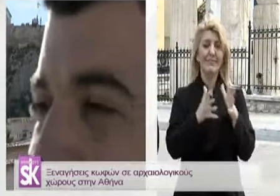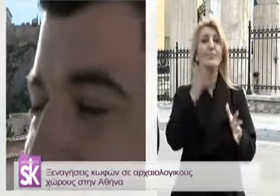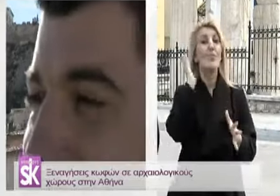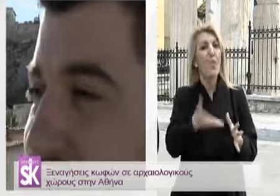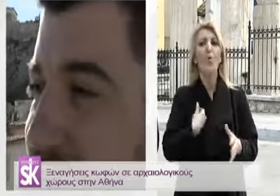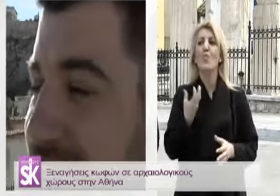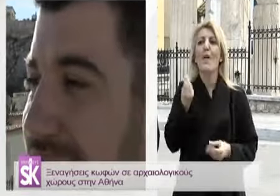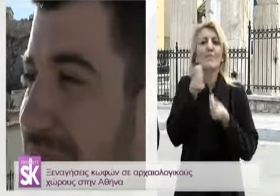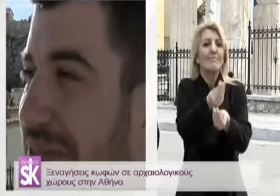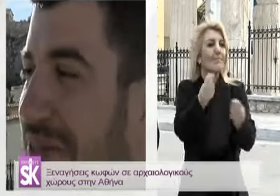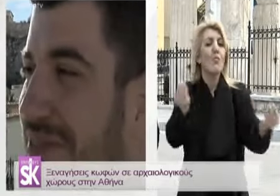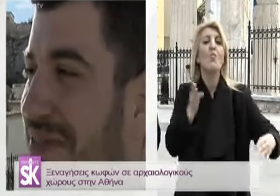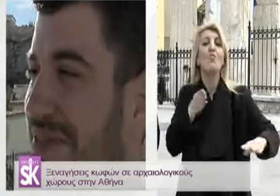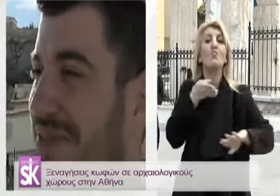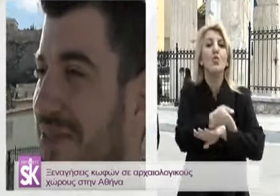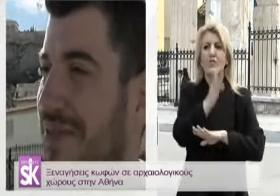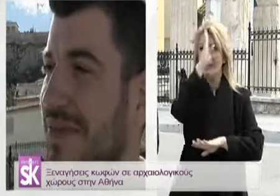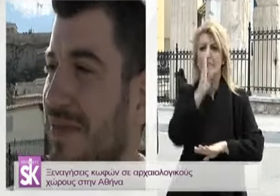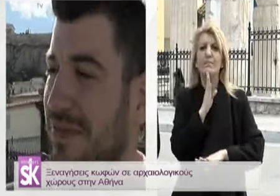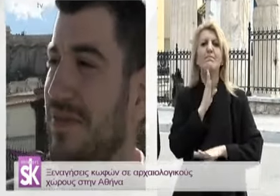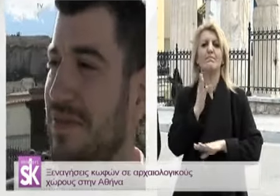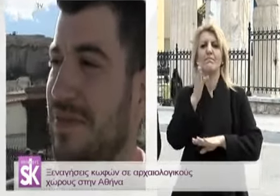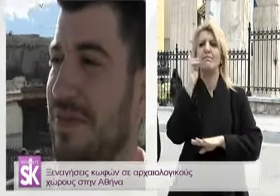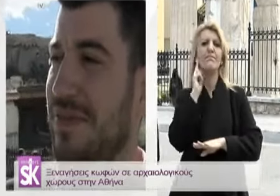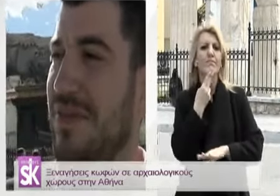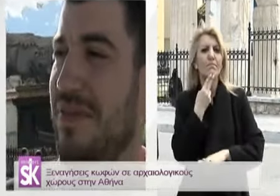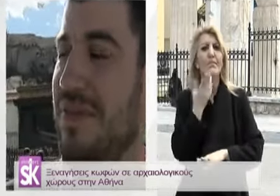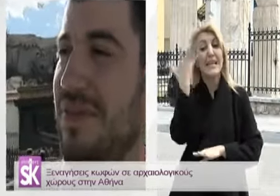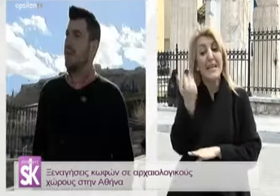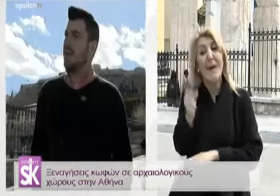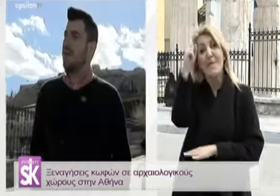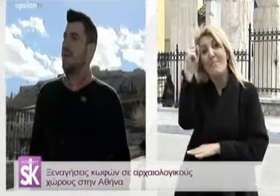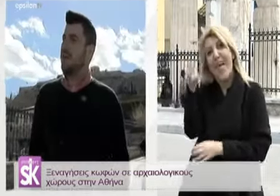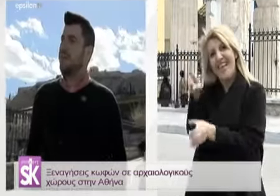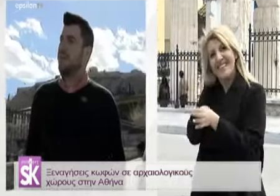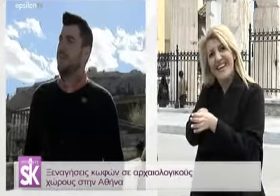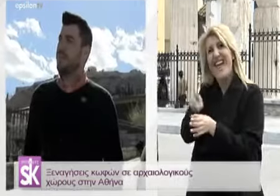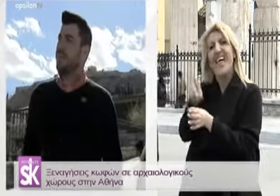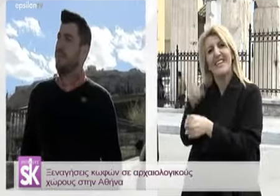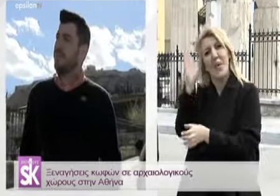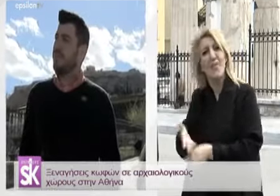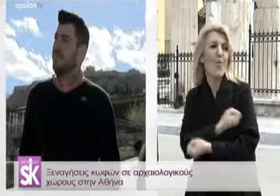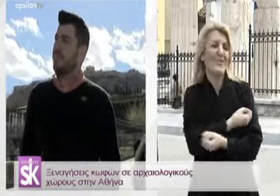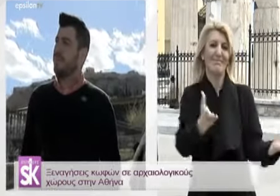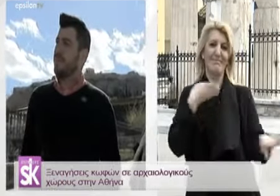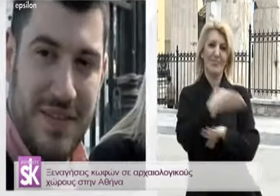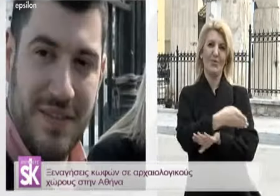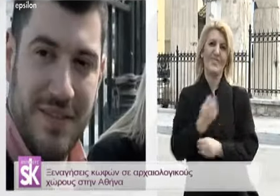με πολύ εύκολους τρόπους μπορούμε να δώσουμε πρόσβαση στους κοφούς και βαρύκοους και υπάρχει μια εταιρεία που μπορεί να το στηρίξει.